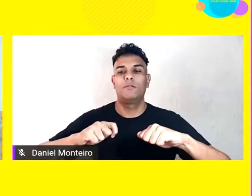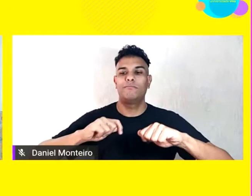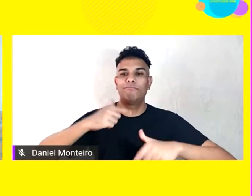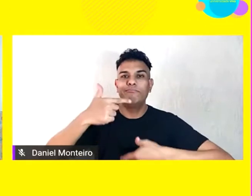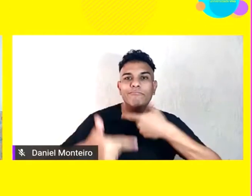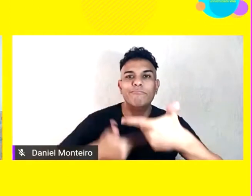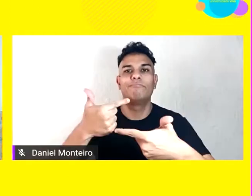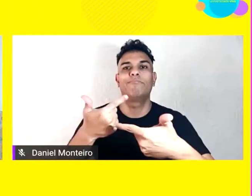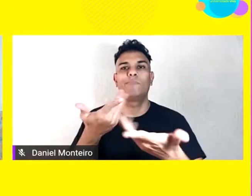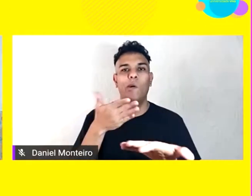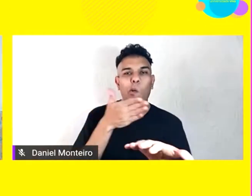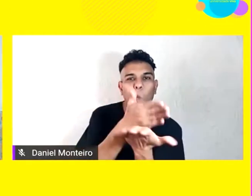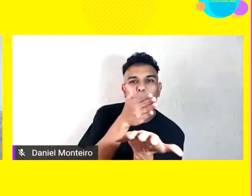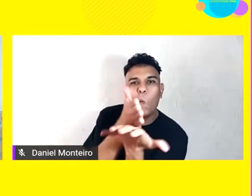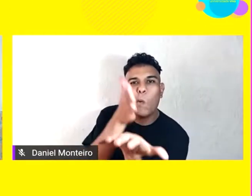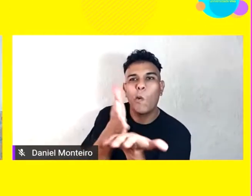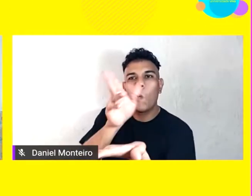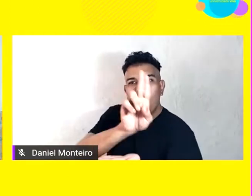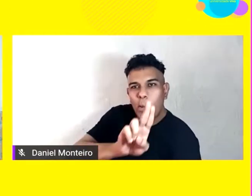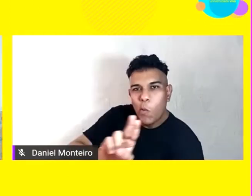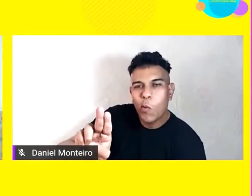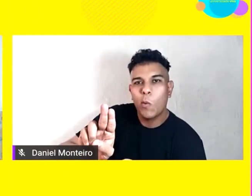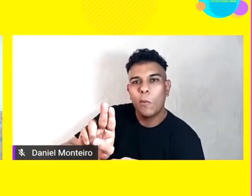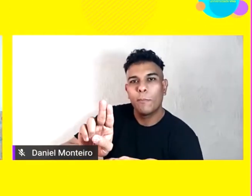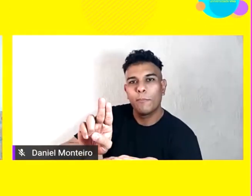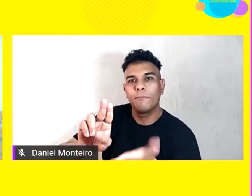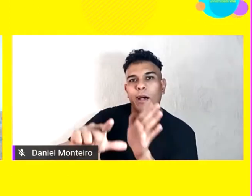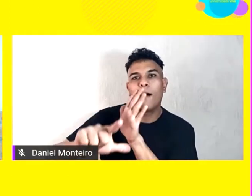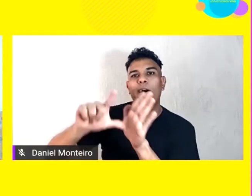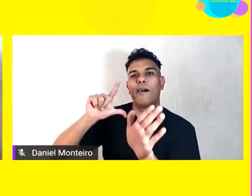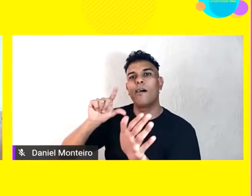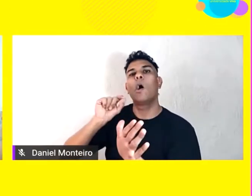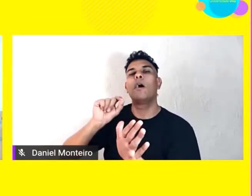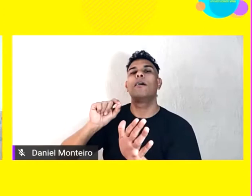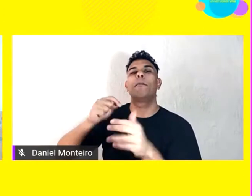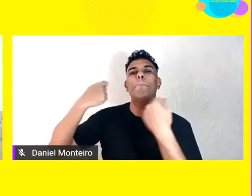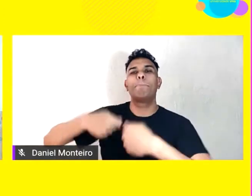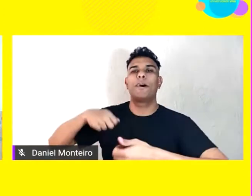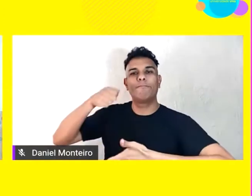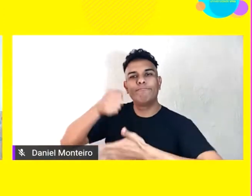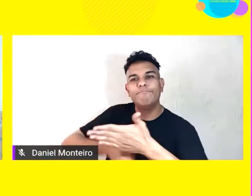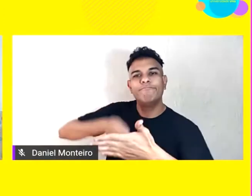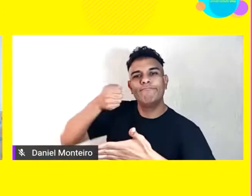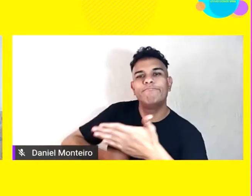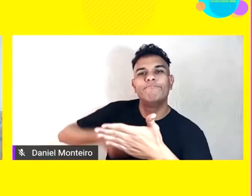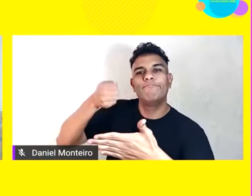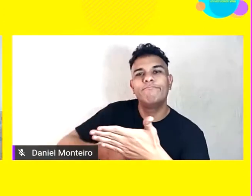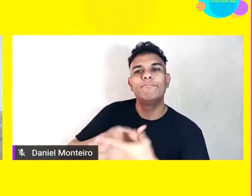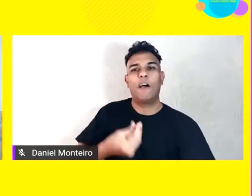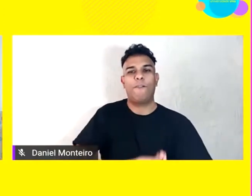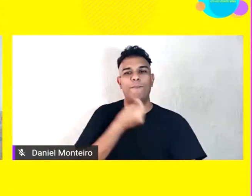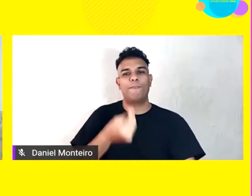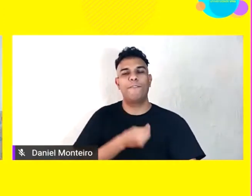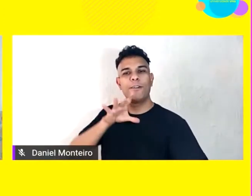acessado o ensino superior, antes tivemos que ser ativistas. E a vivência no ativismo